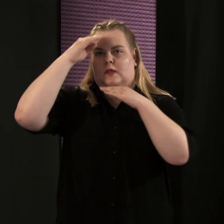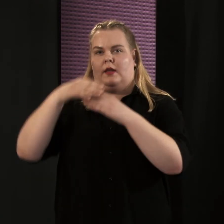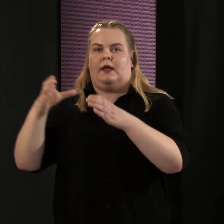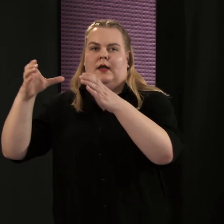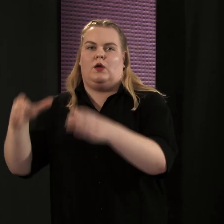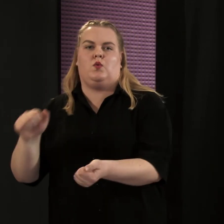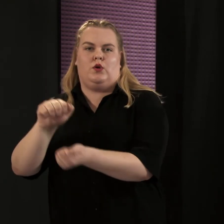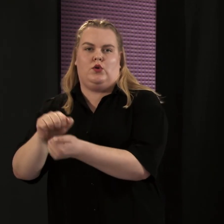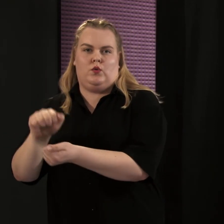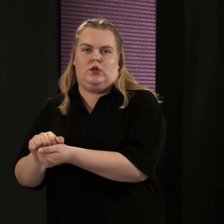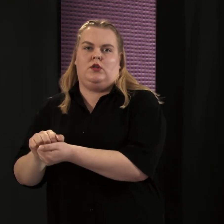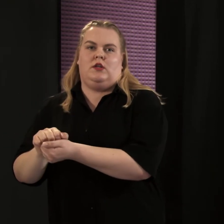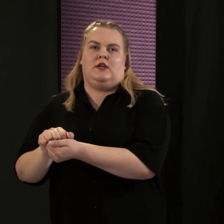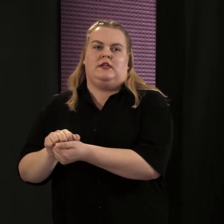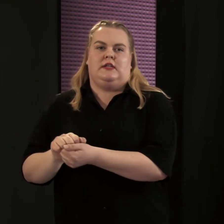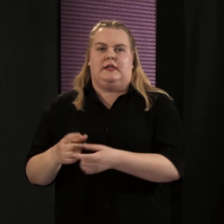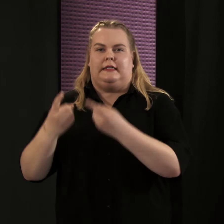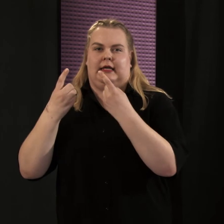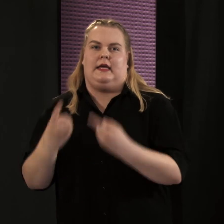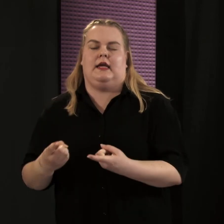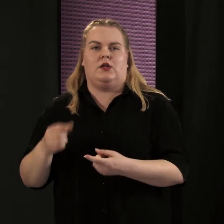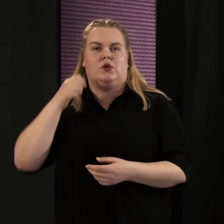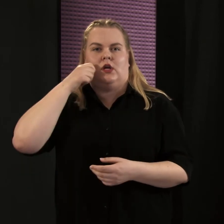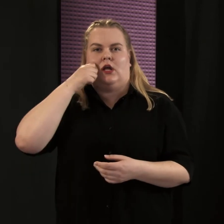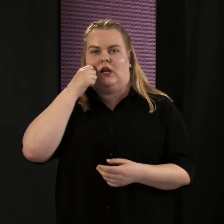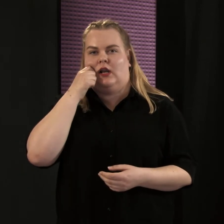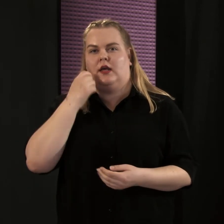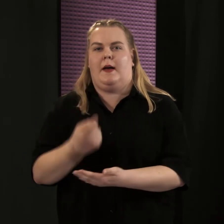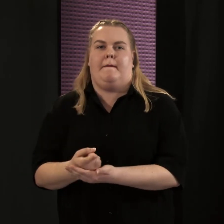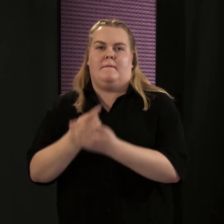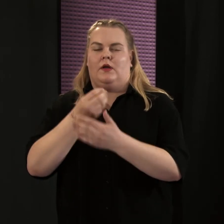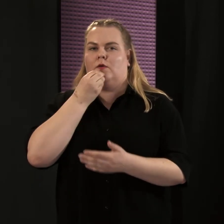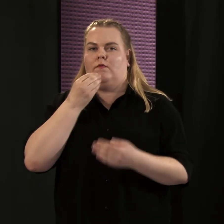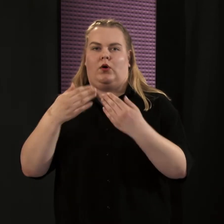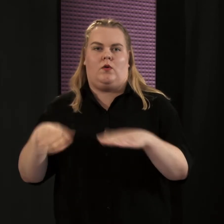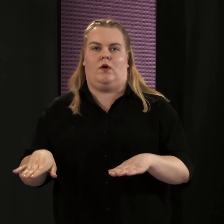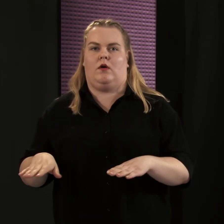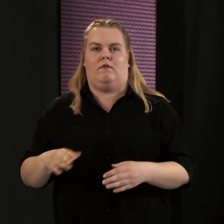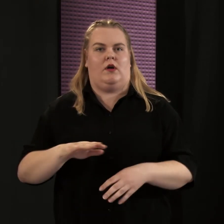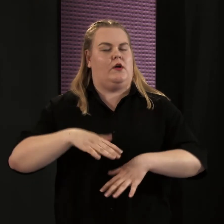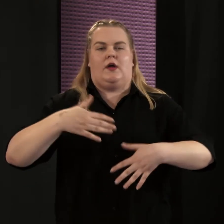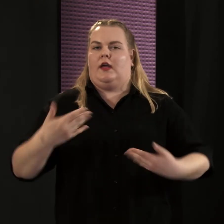tuotteisiin ja erityisesti lihaan painottuva ruokavalio ei ole terveydelle hyväksi.